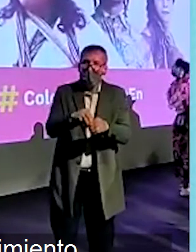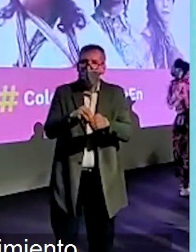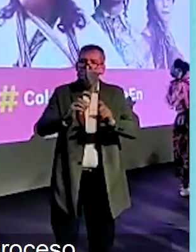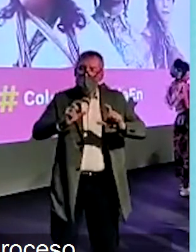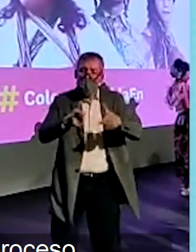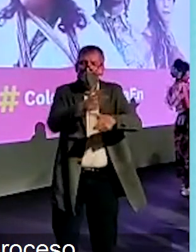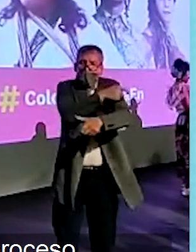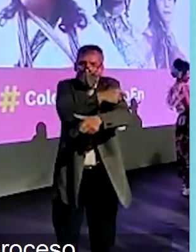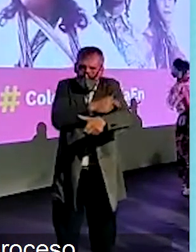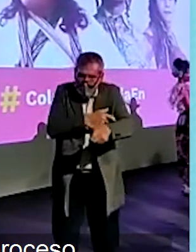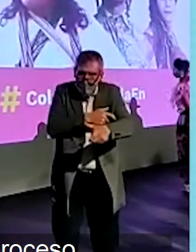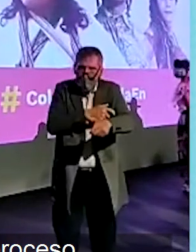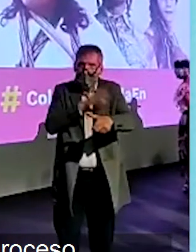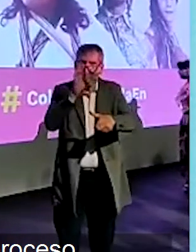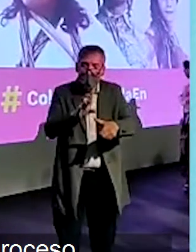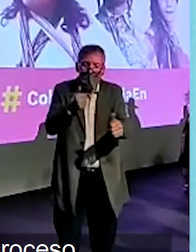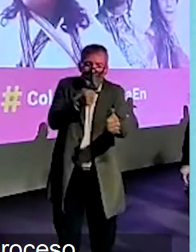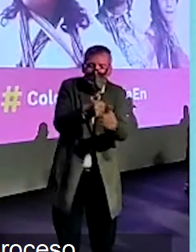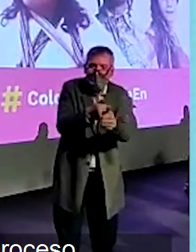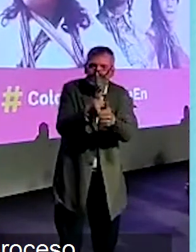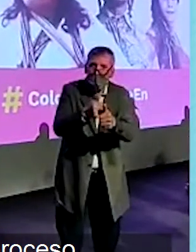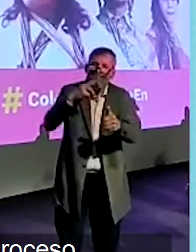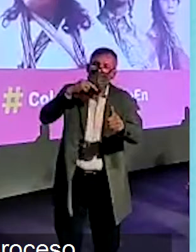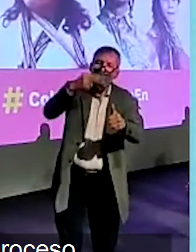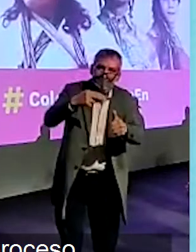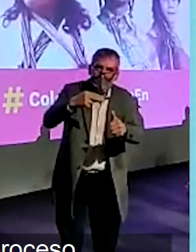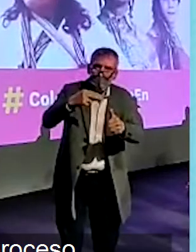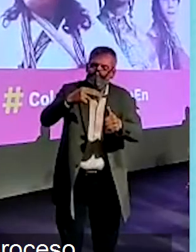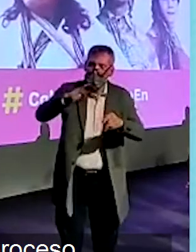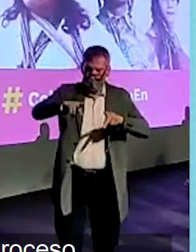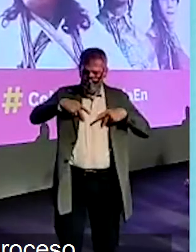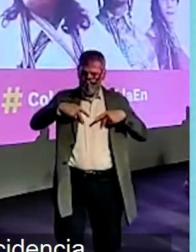seguimiento dentro del comité responsable de dicho proceso.